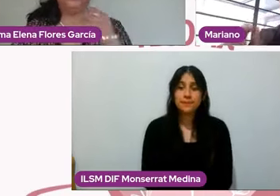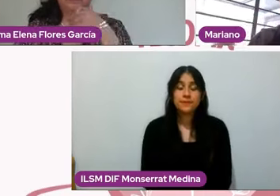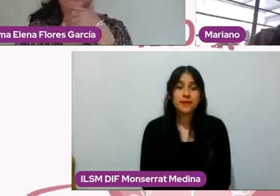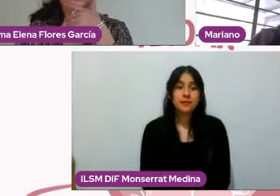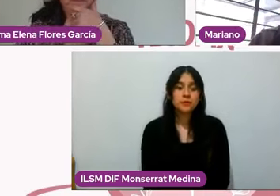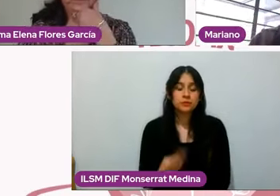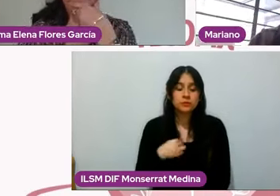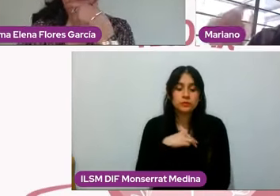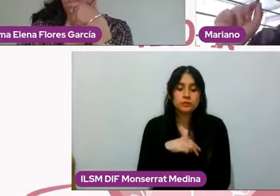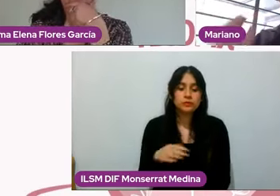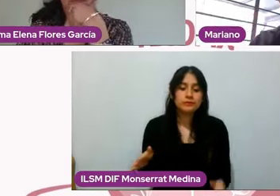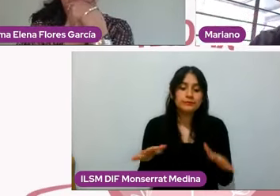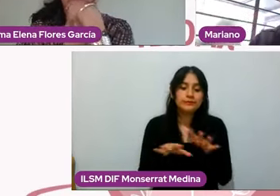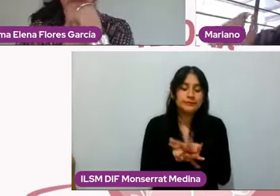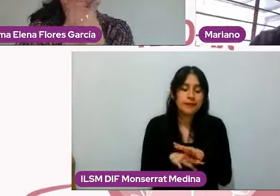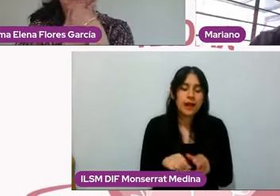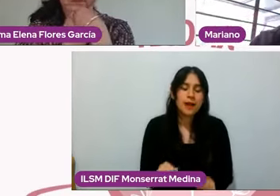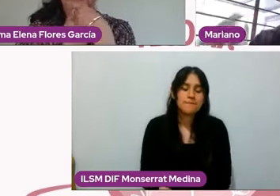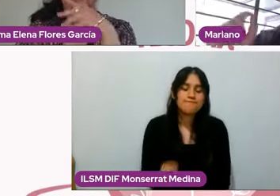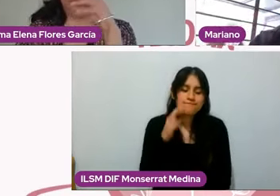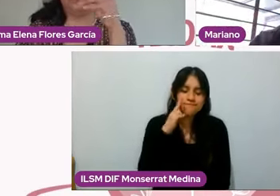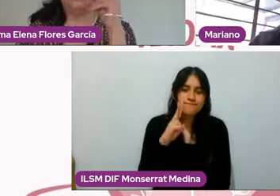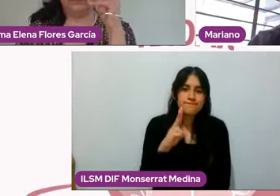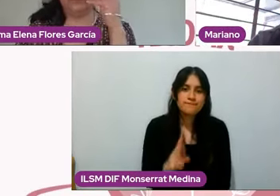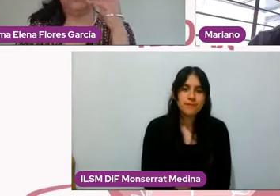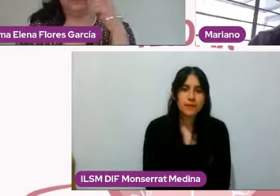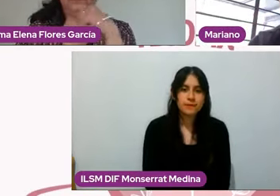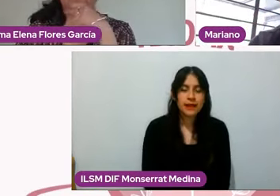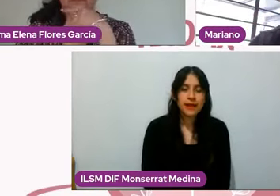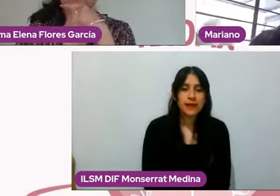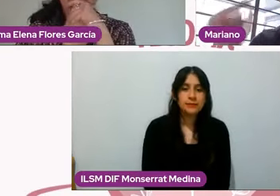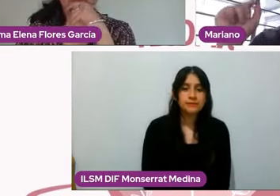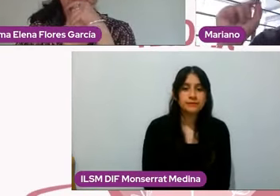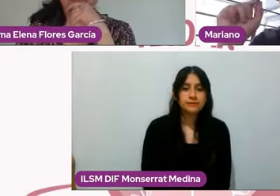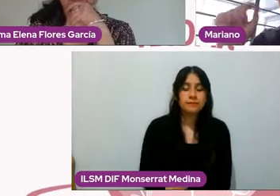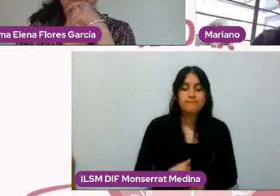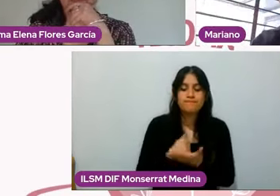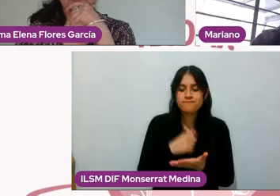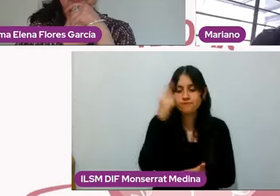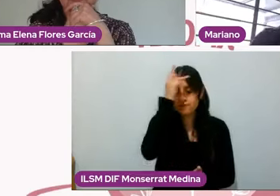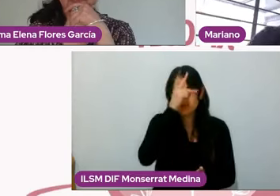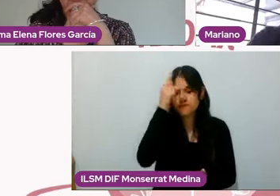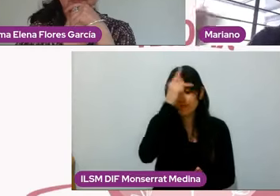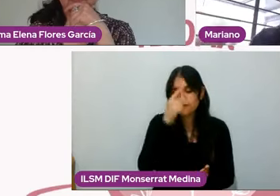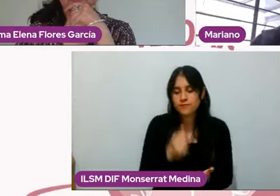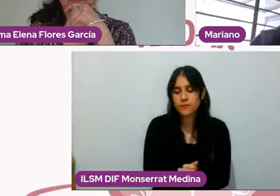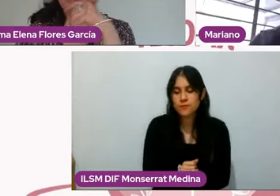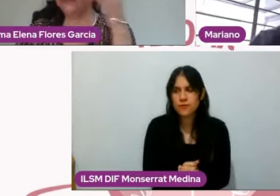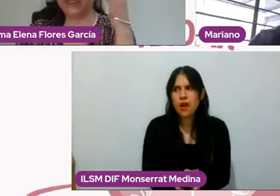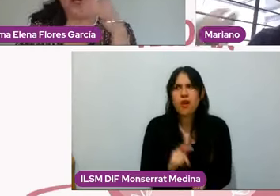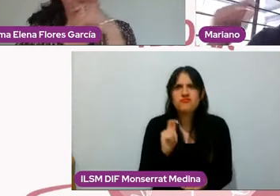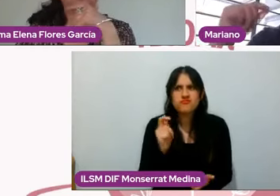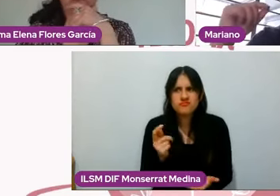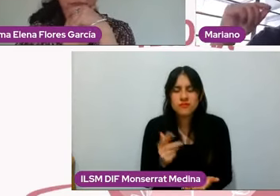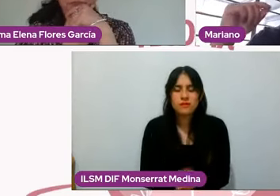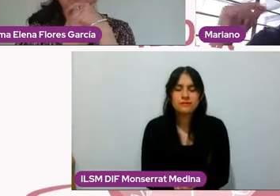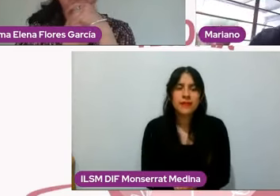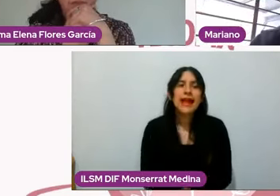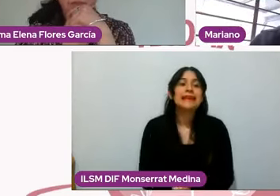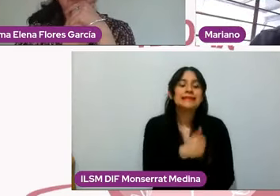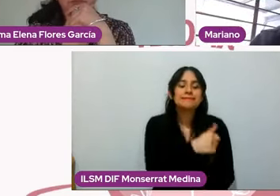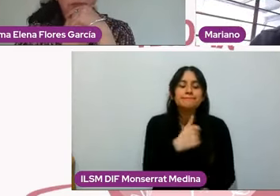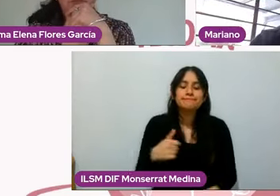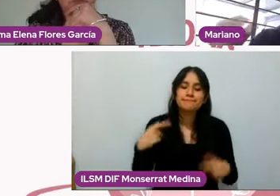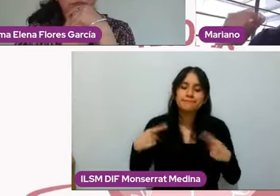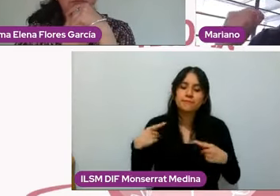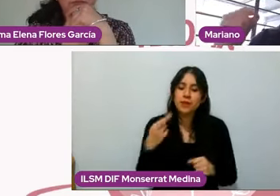esto no me canso de repetirlo, el fin último de la terapia es que la gente se haga cargo de sí misma para tener una